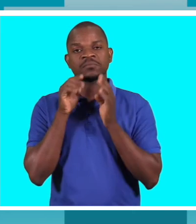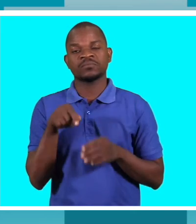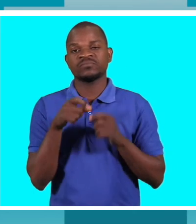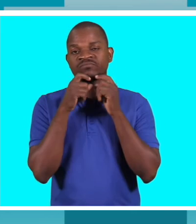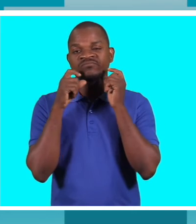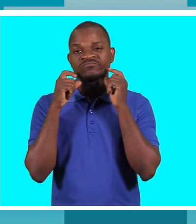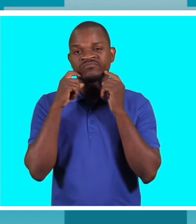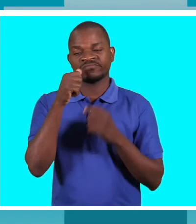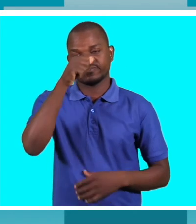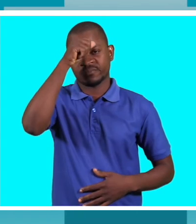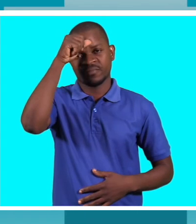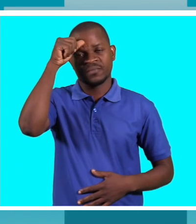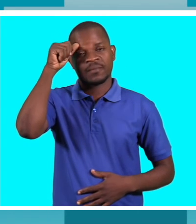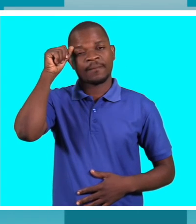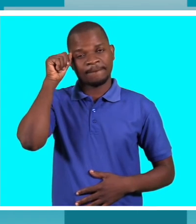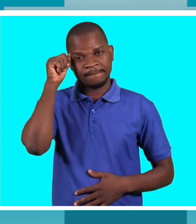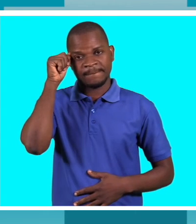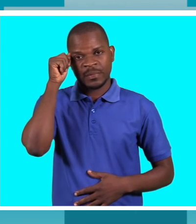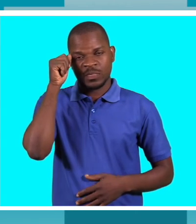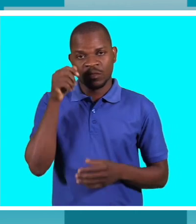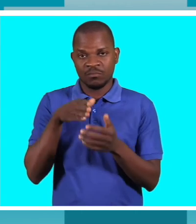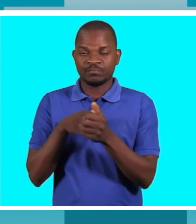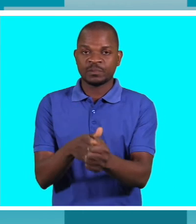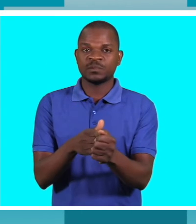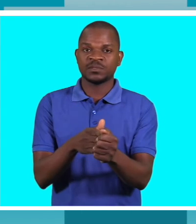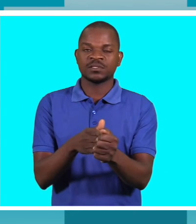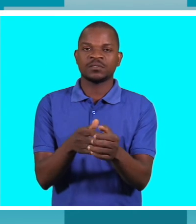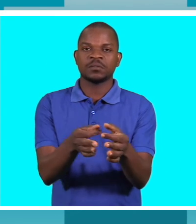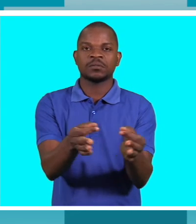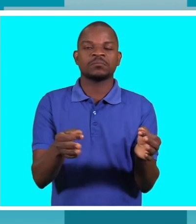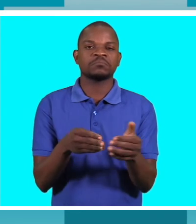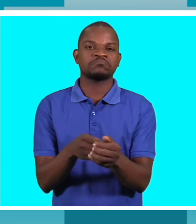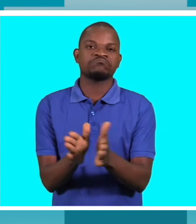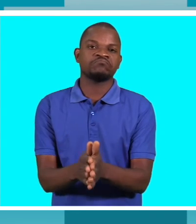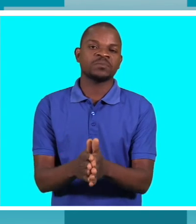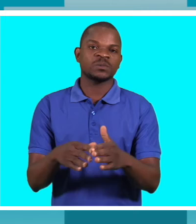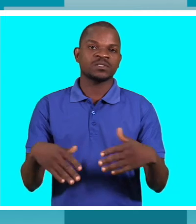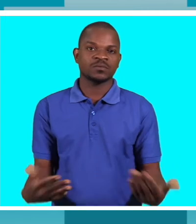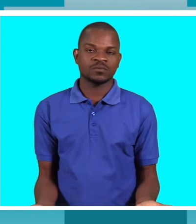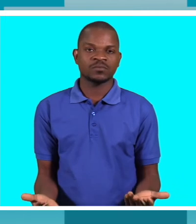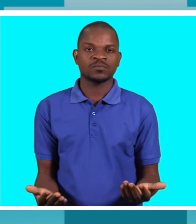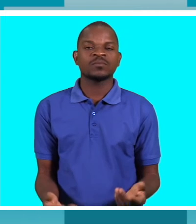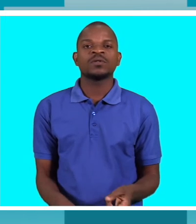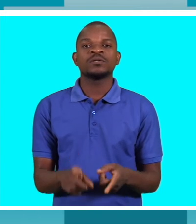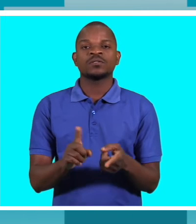problemas de implementar os nossos documentos fazer chegar as pessoas visadas